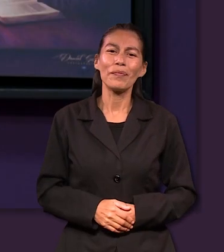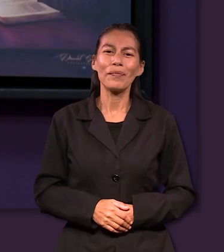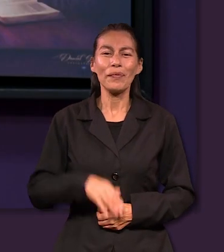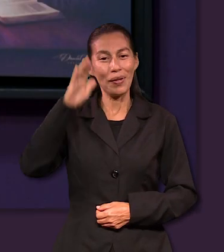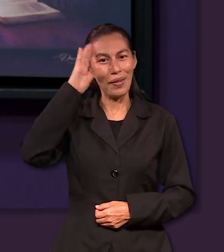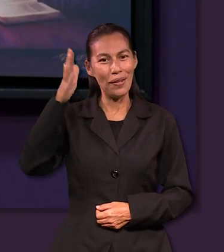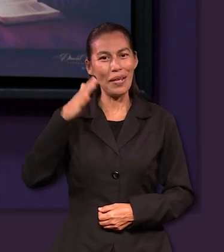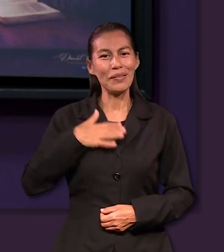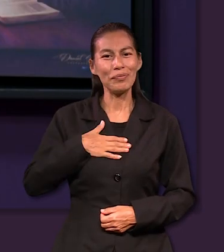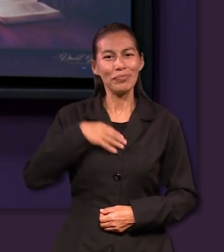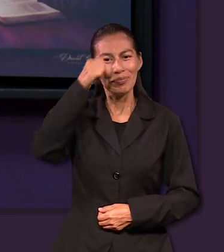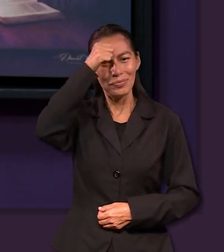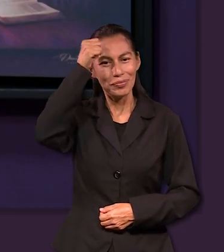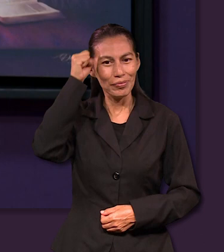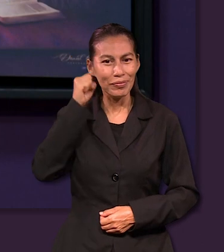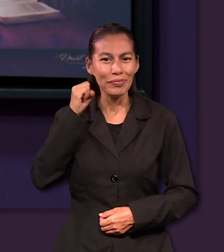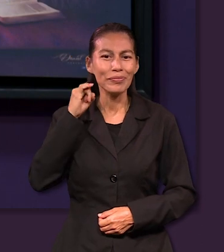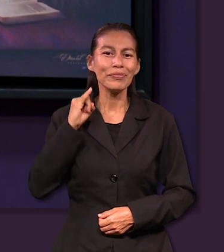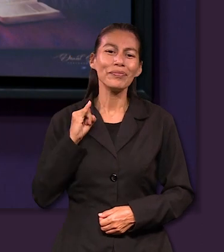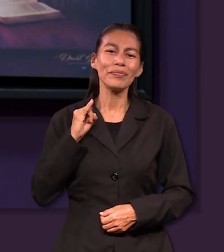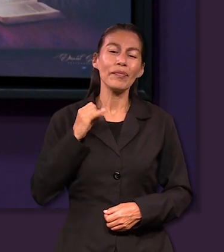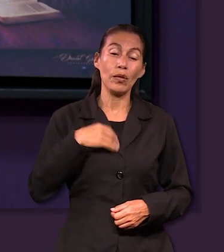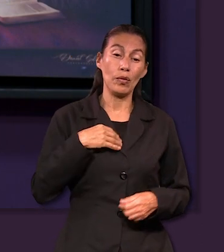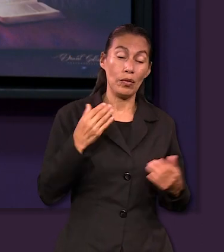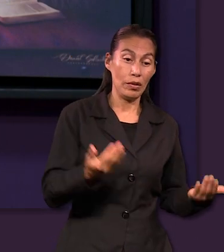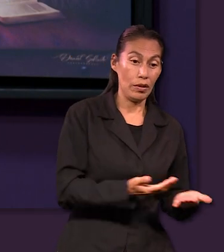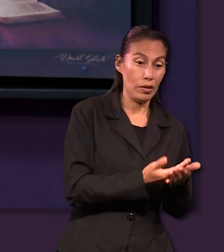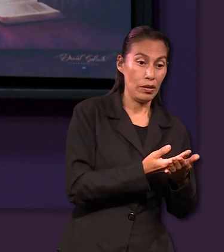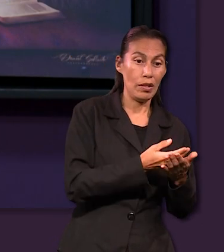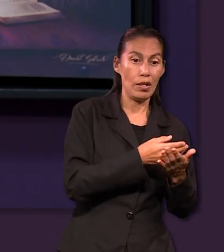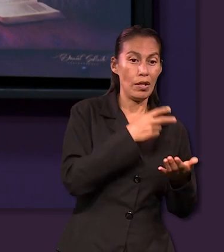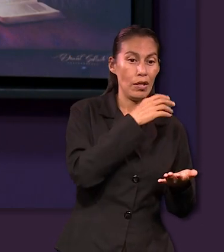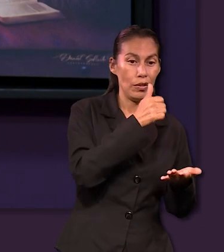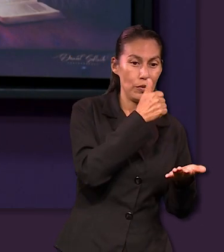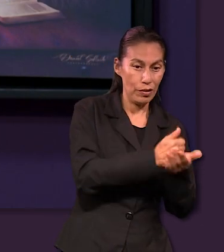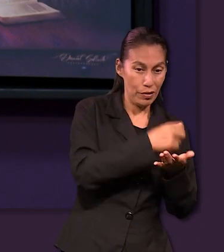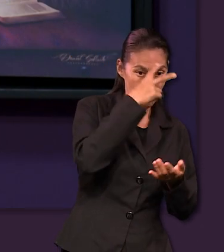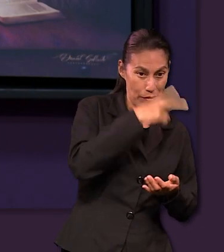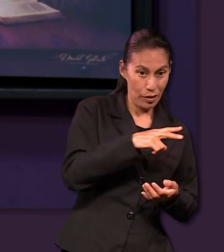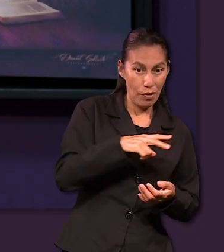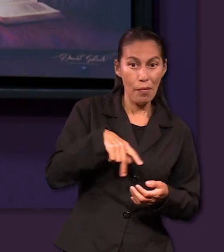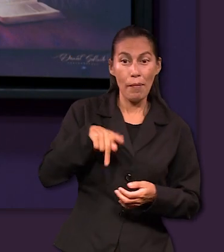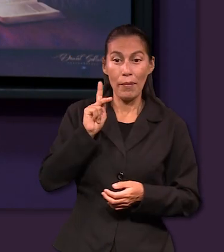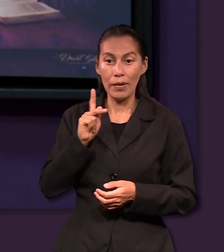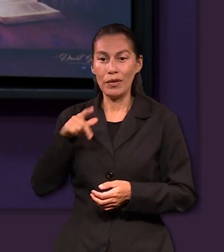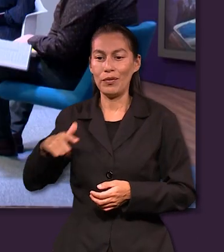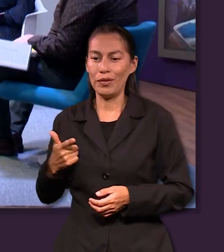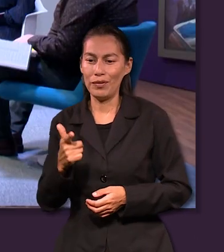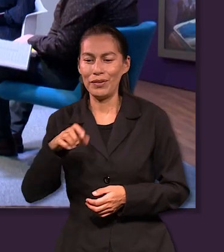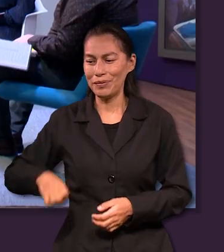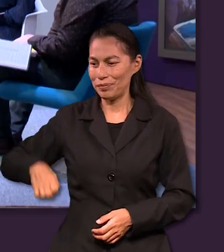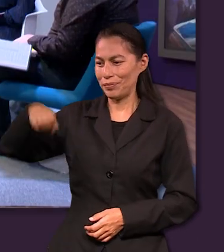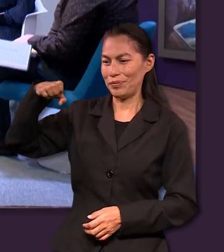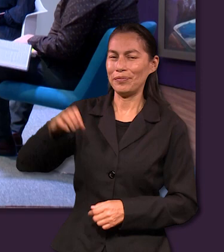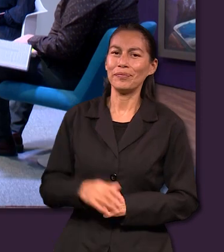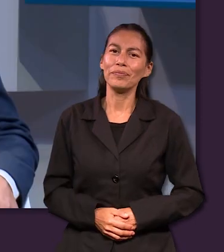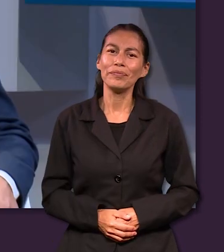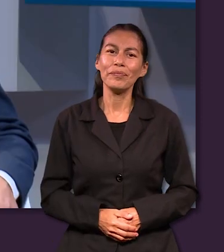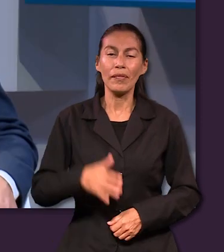Hola, mi nombre es Aray Prado. Yo soy originaria de la Ciudad de México, pero crecí en Guanajuato. Mi nombre es Jaime Alcántara